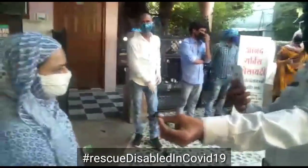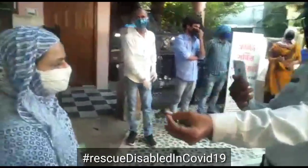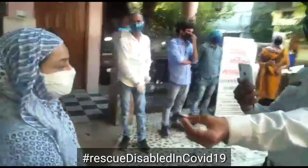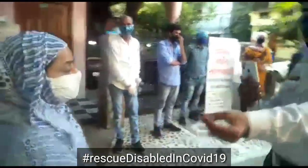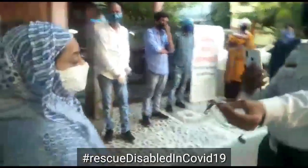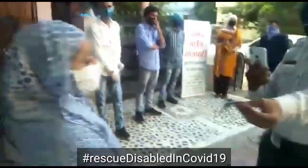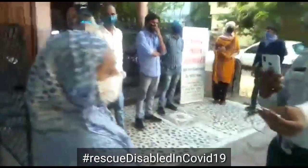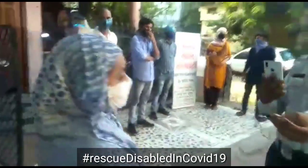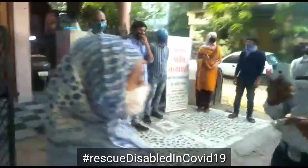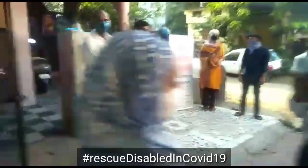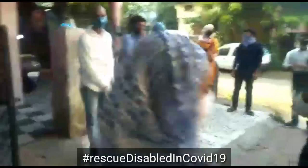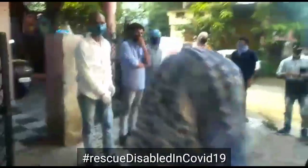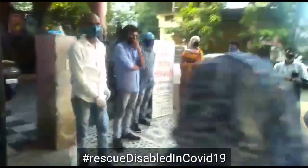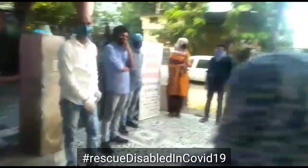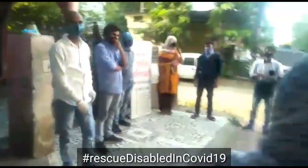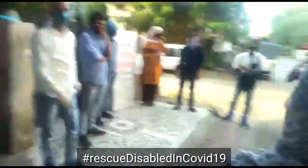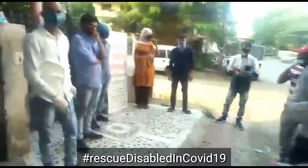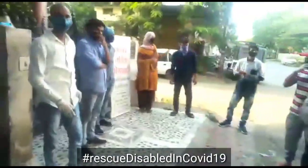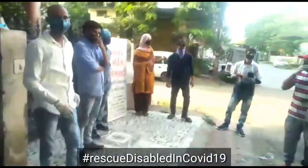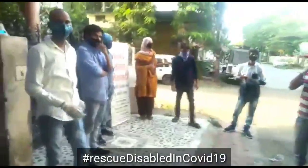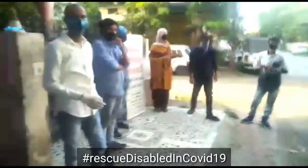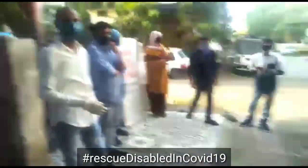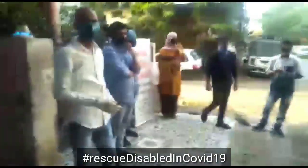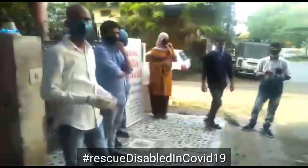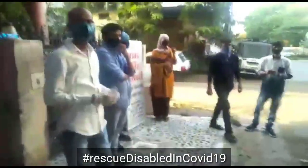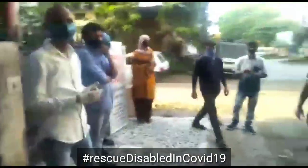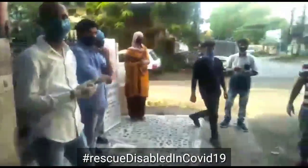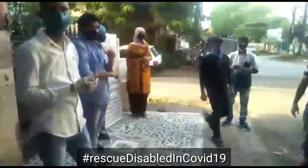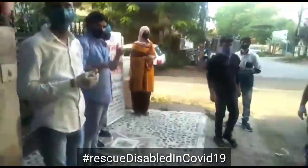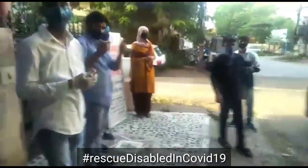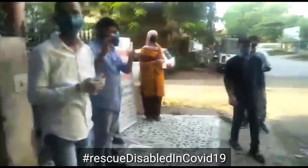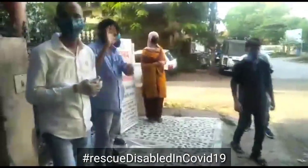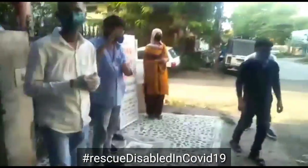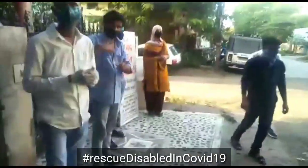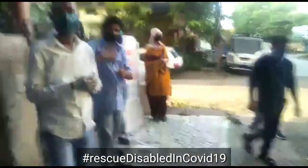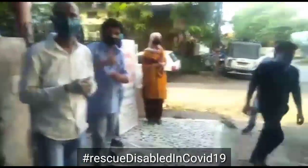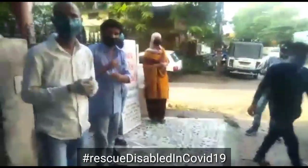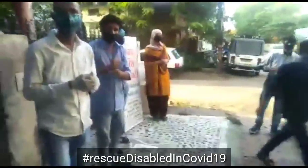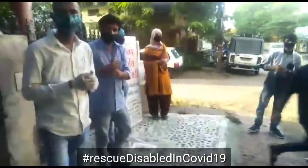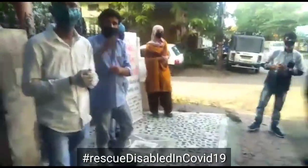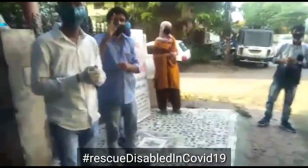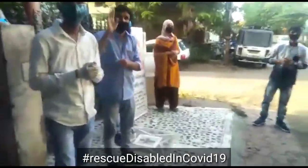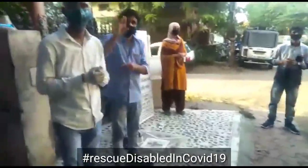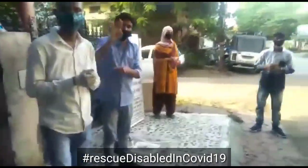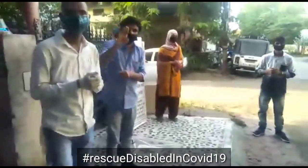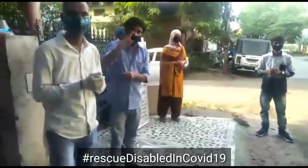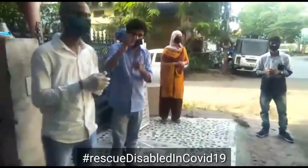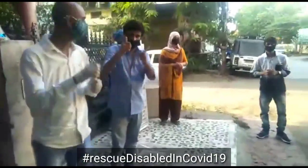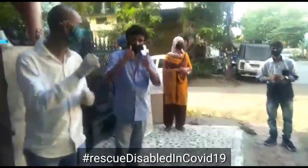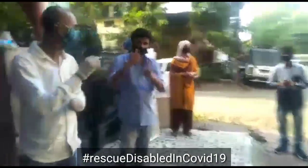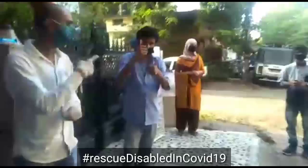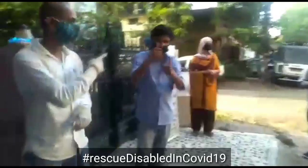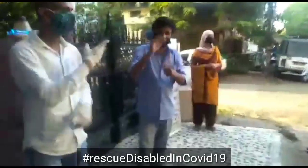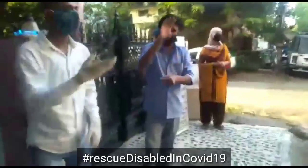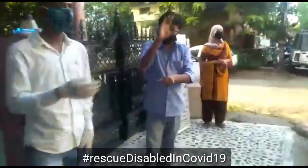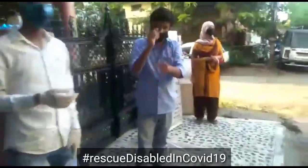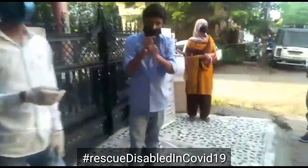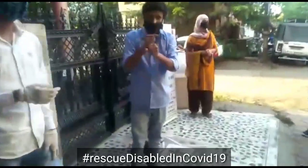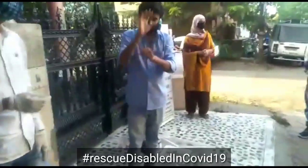पले जाने इंदी जी कही रातों में तक सोए नहीं पूरी रात रात भर उन्होंने लोगों के detox निकालेक हैं